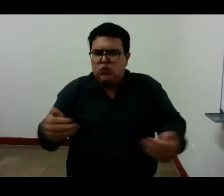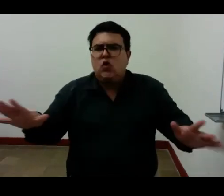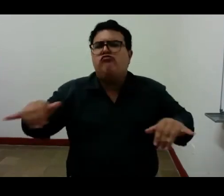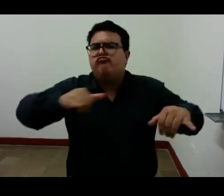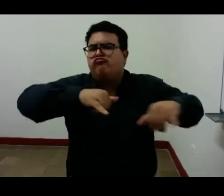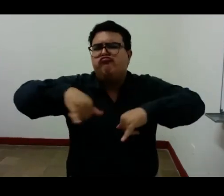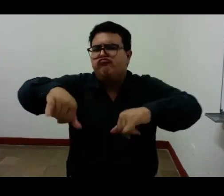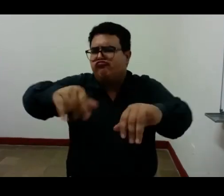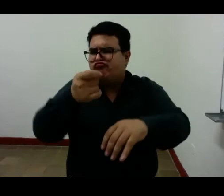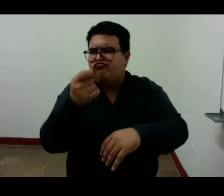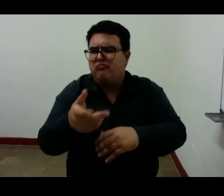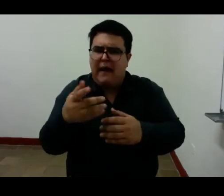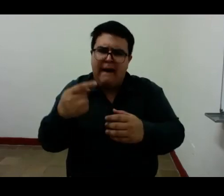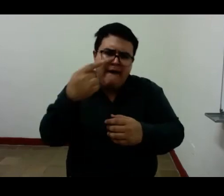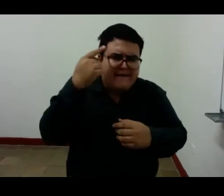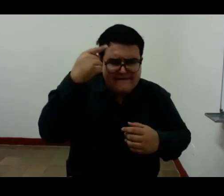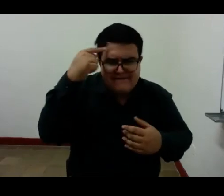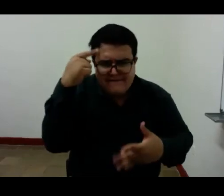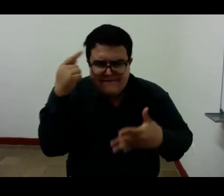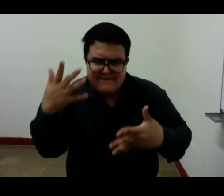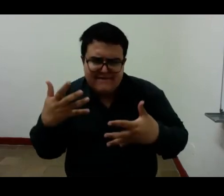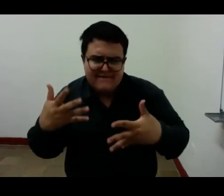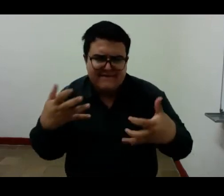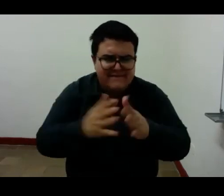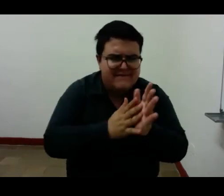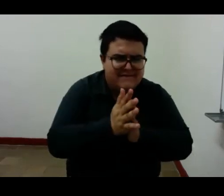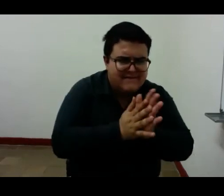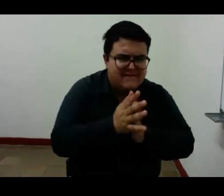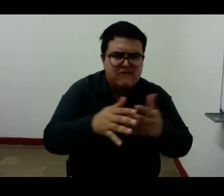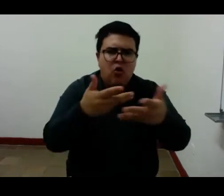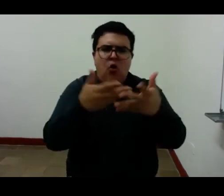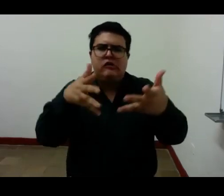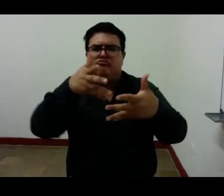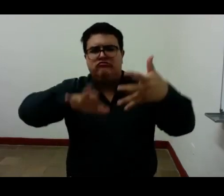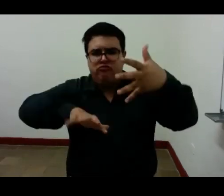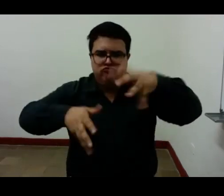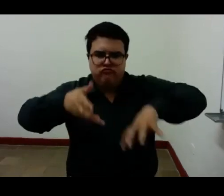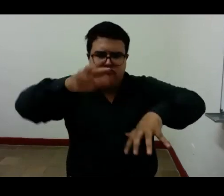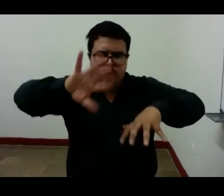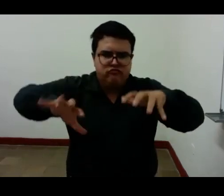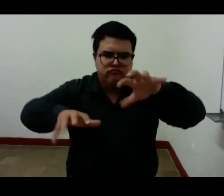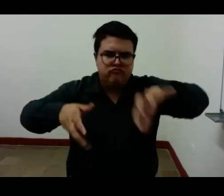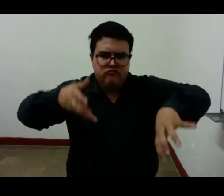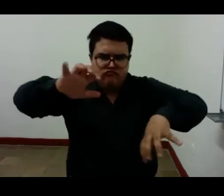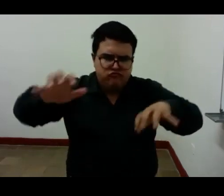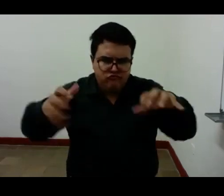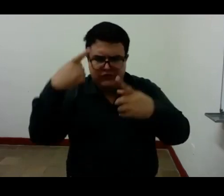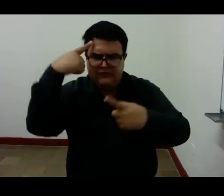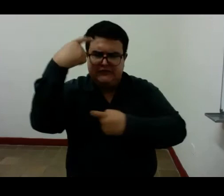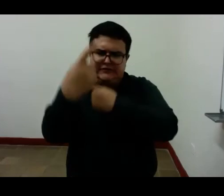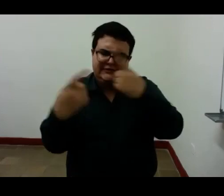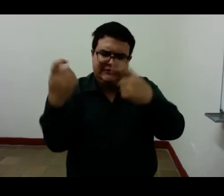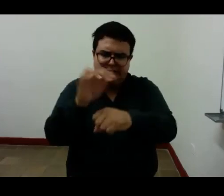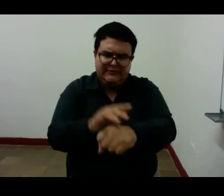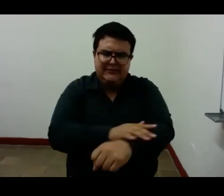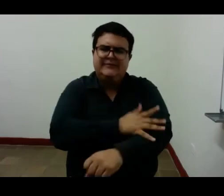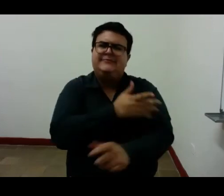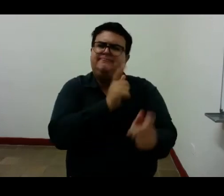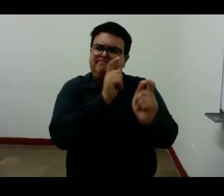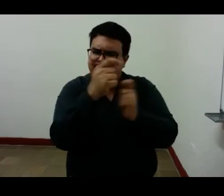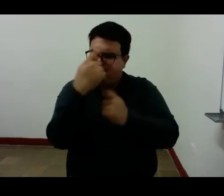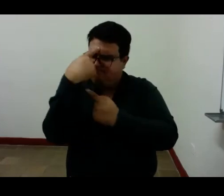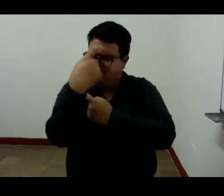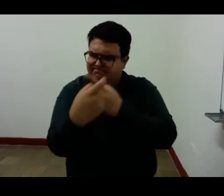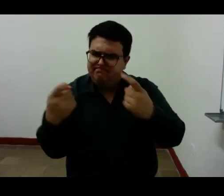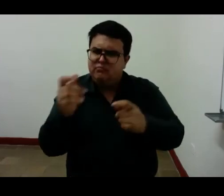la tendencia impersonal hacia la fragmentación a otrarse la palabra es de